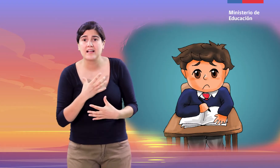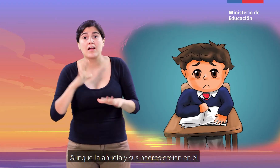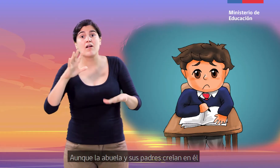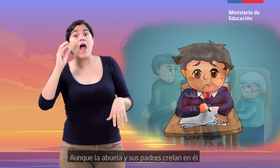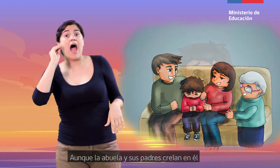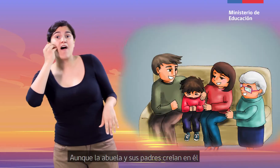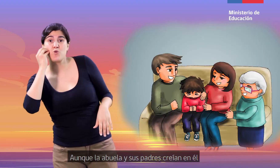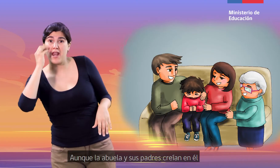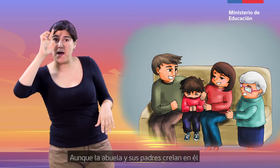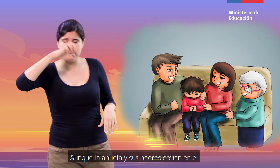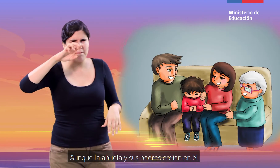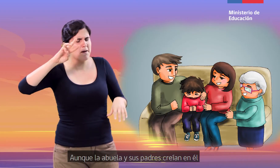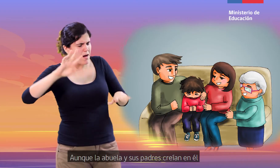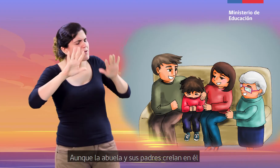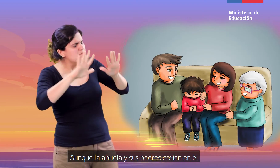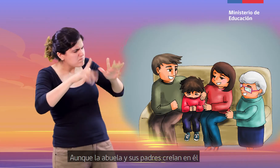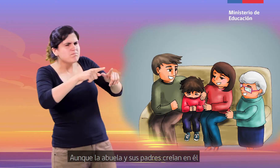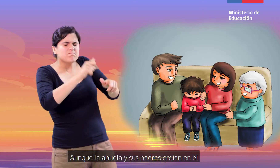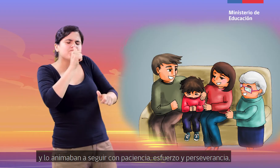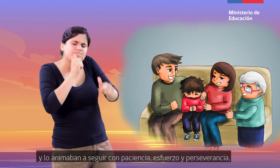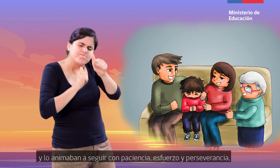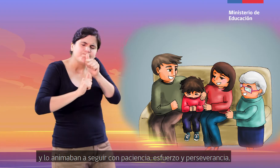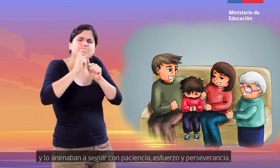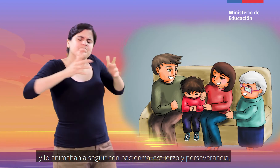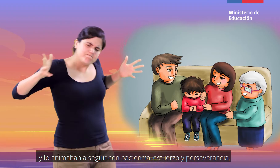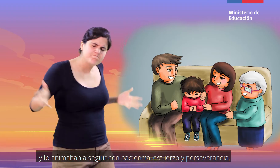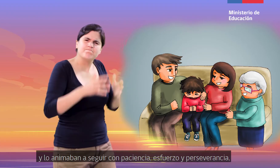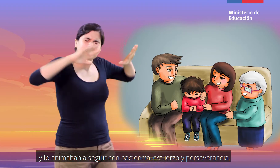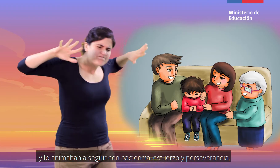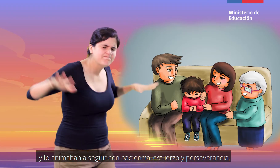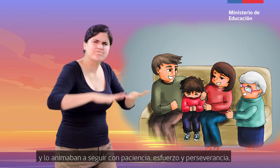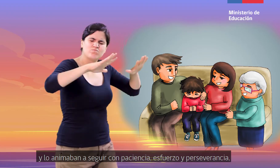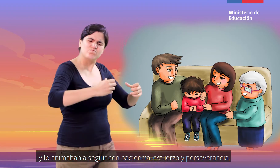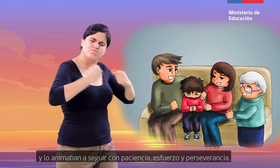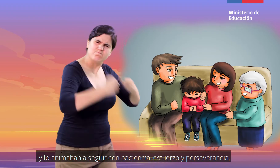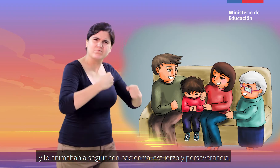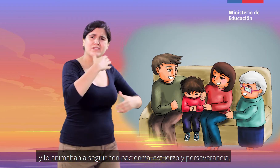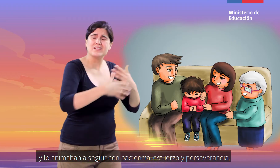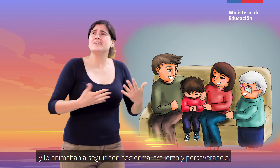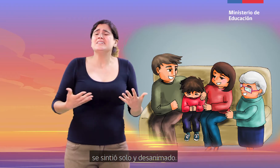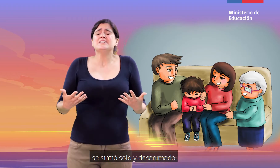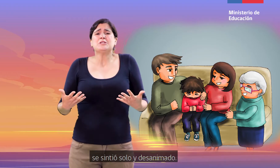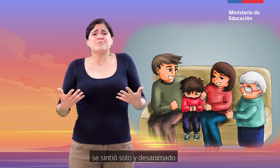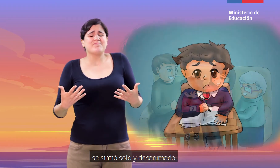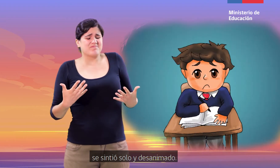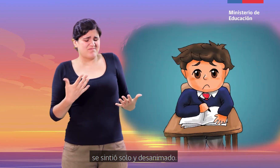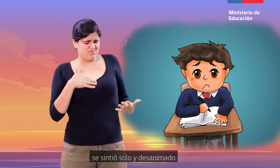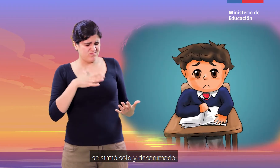Aunque la abuela y sus padres creían en él y lo animaban a seguir con paciencia, esfuerzo y perseverancia, se sintió solo y